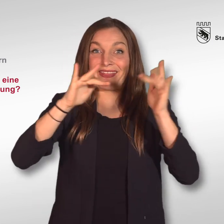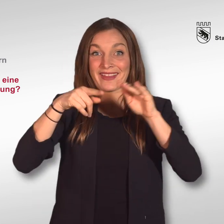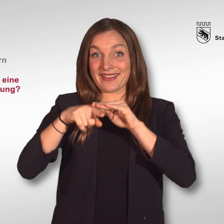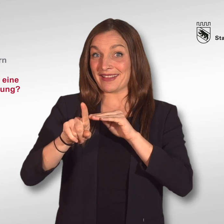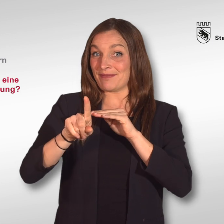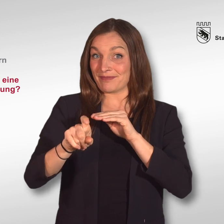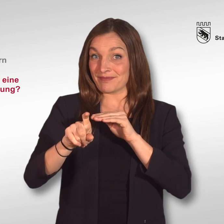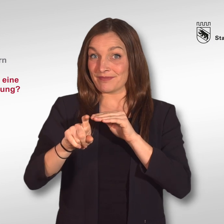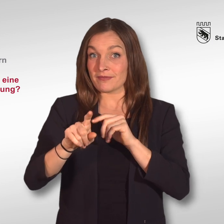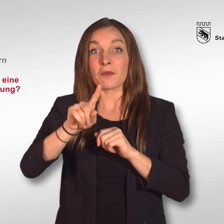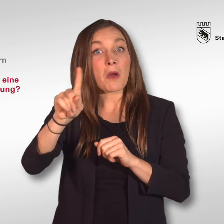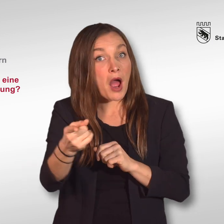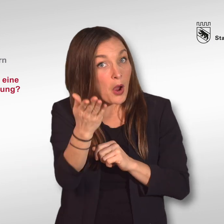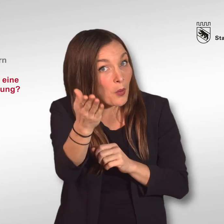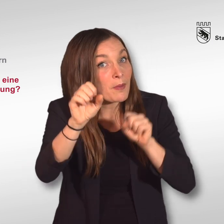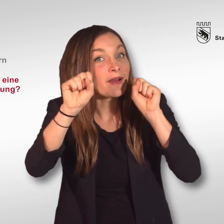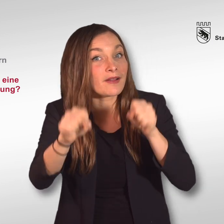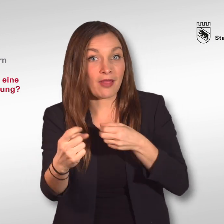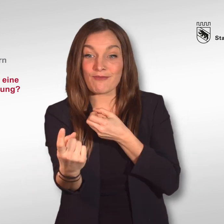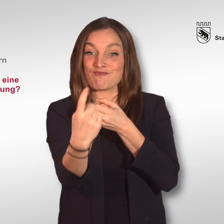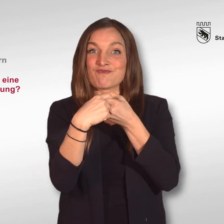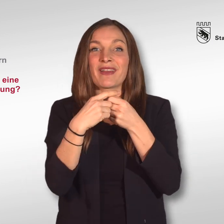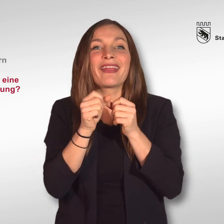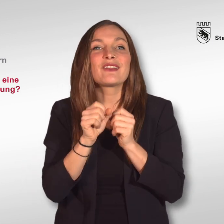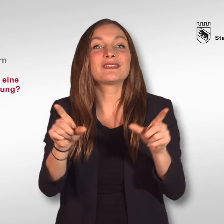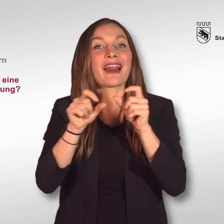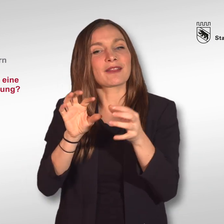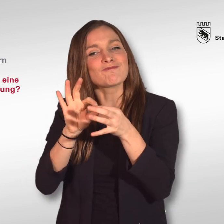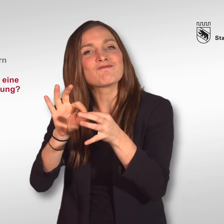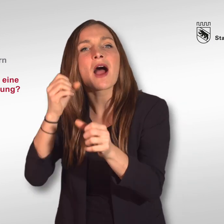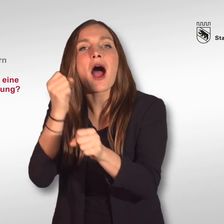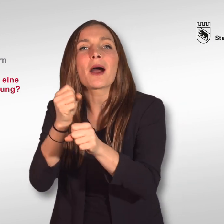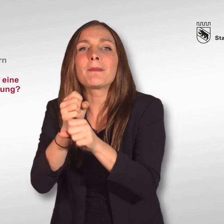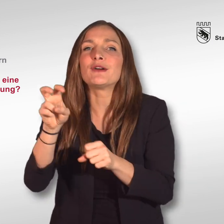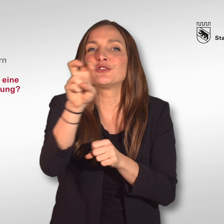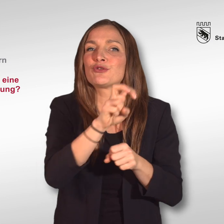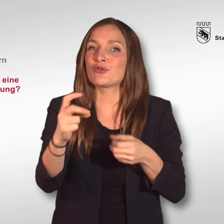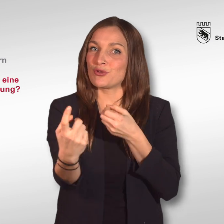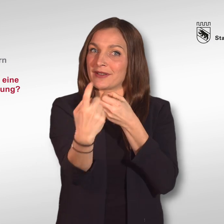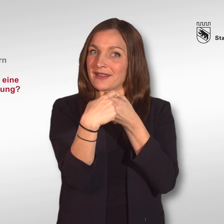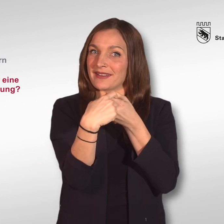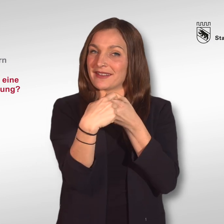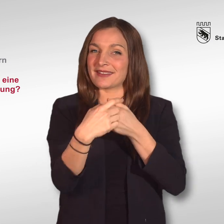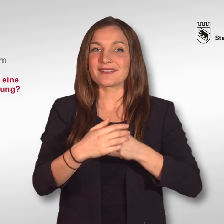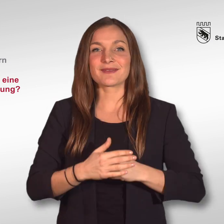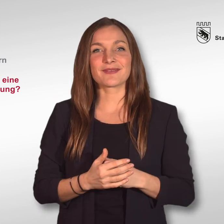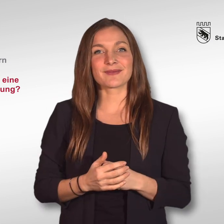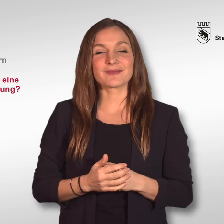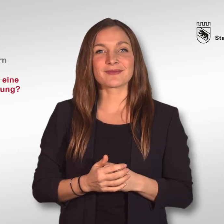www.bern.ch slash stellen. Es kann auch ein Job-Newsletter abonniert werden.